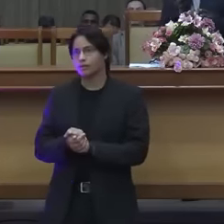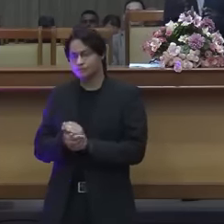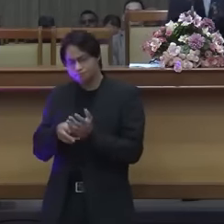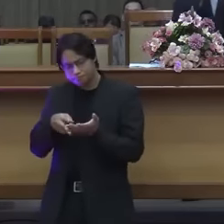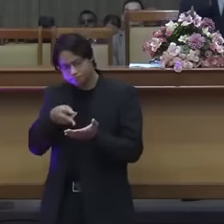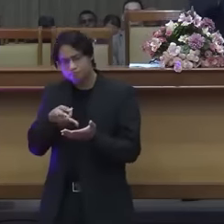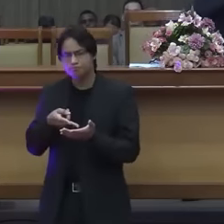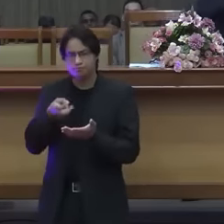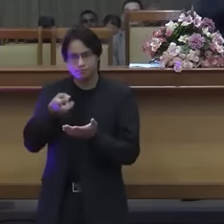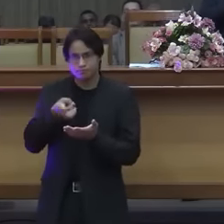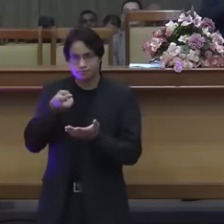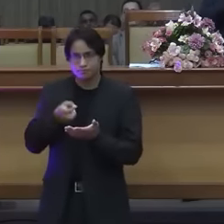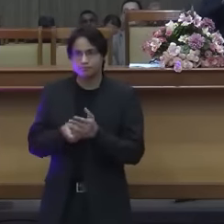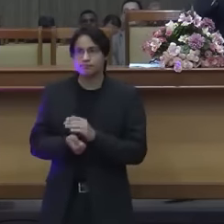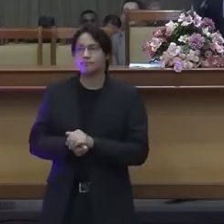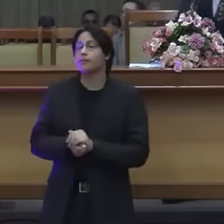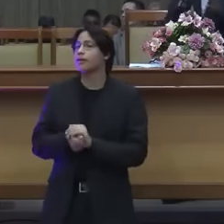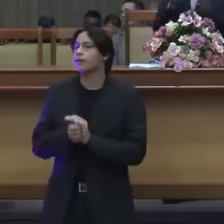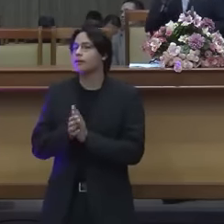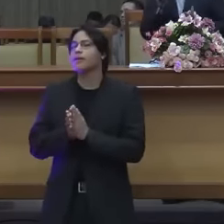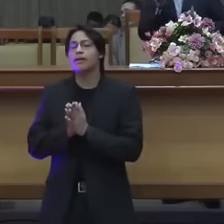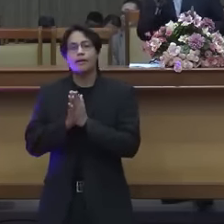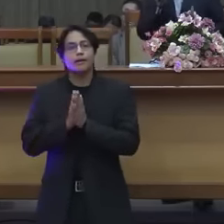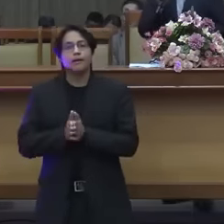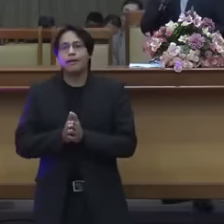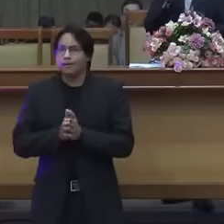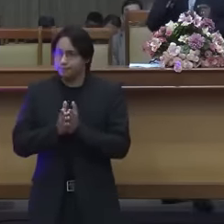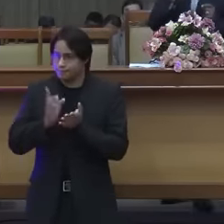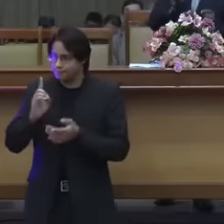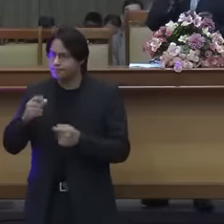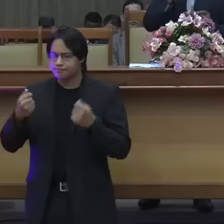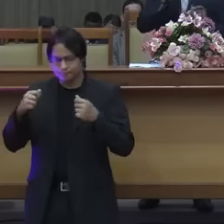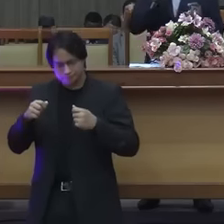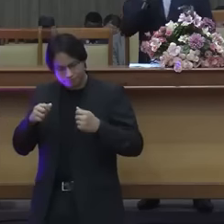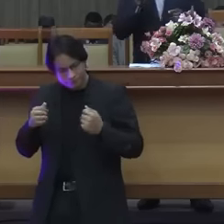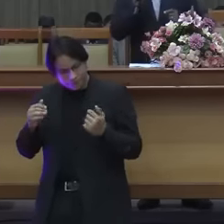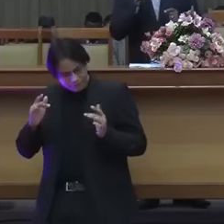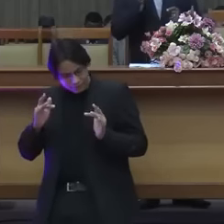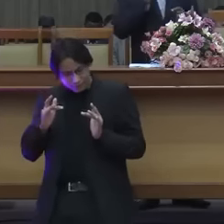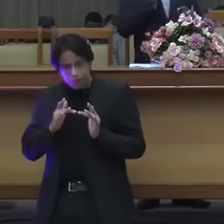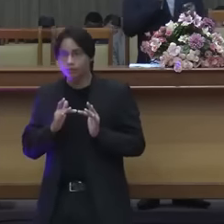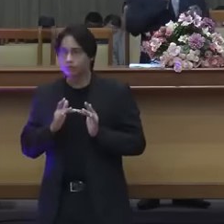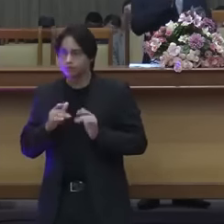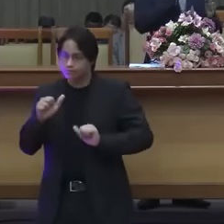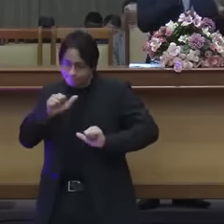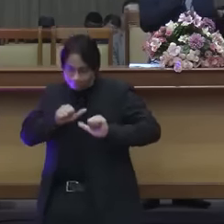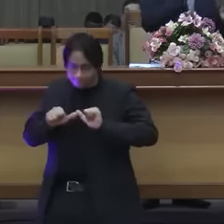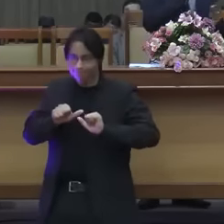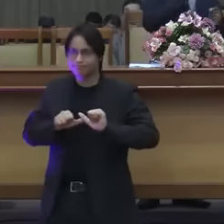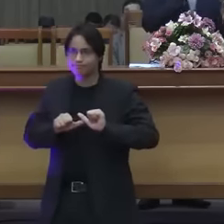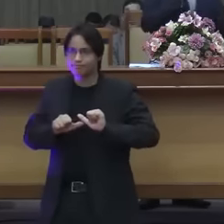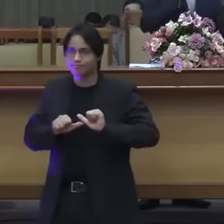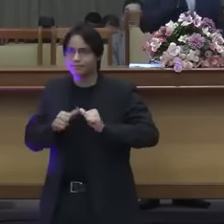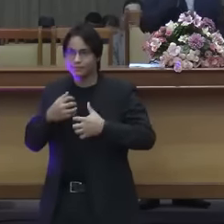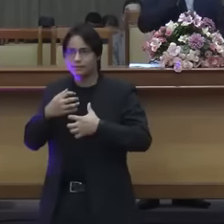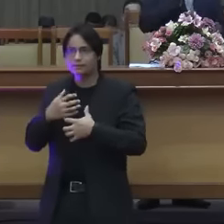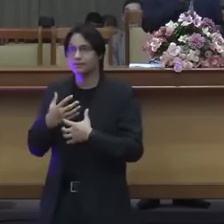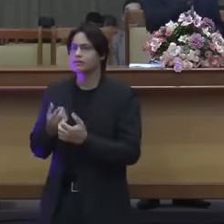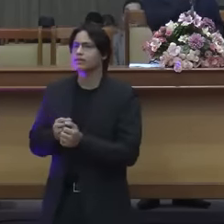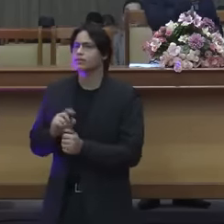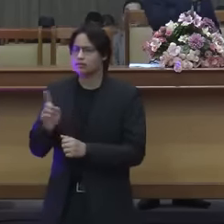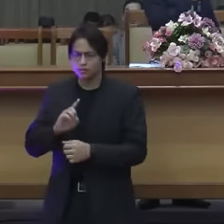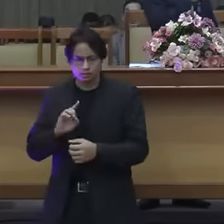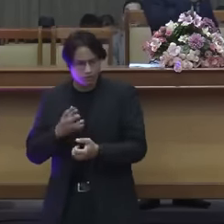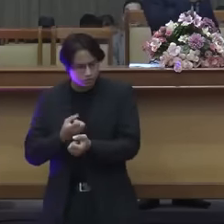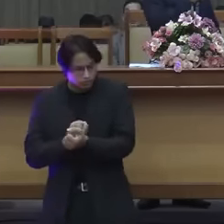prestando atenção, a mensagem ela tem que tocar o coração e o raciocínio, você não pode ter a mensagem apenas que toque a tua emoção e você não